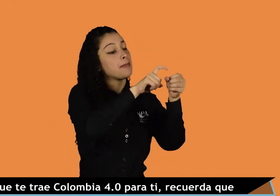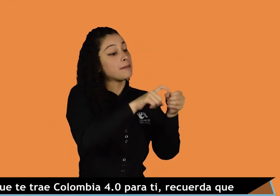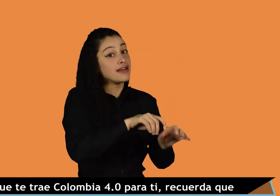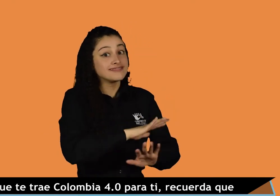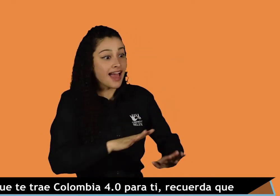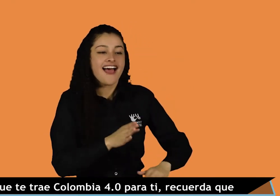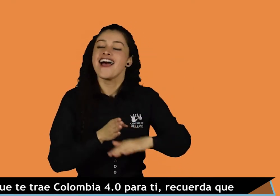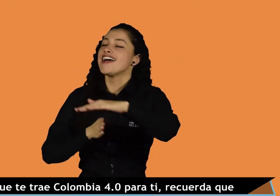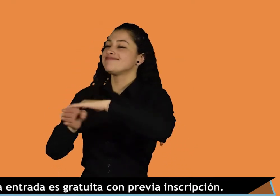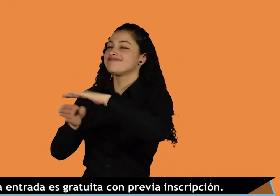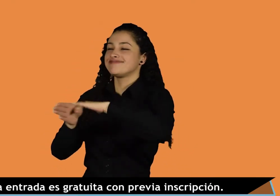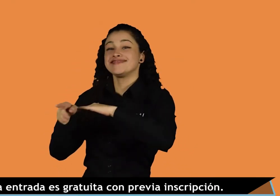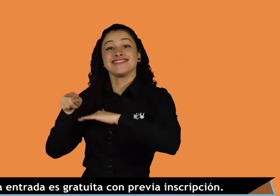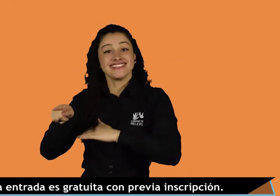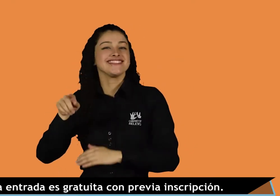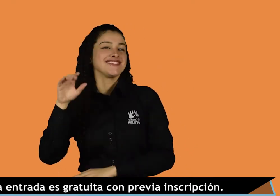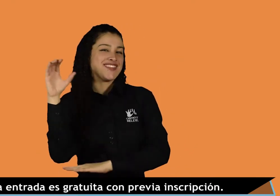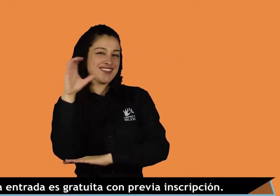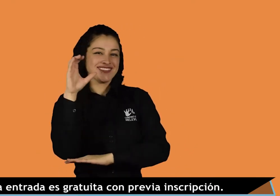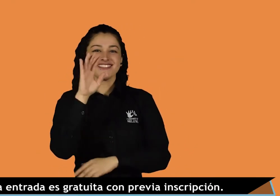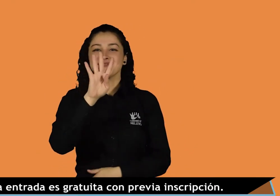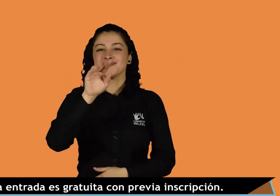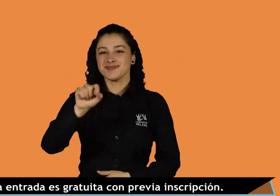Recuerda que la entrada es gratuita con previa inscripción.